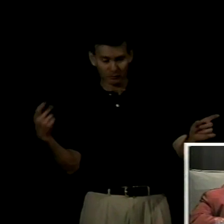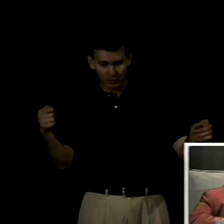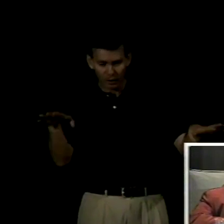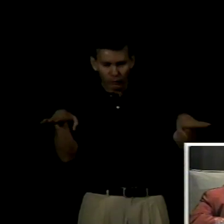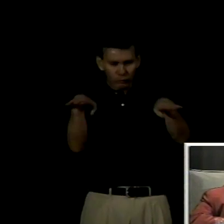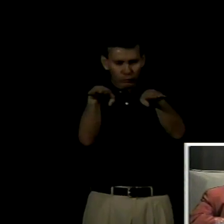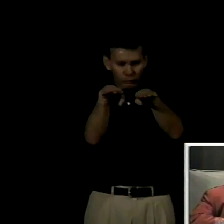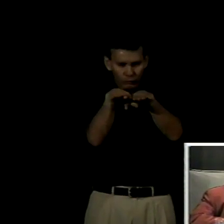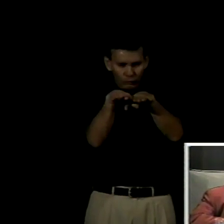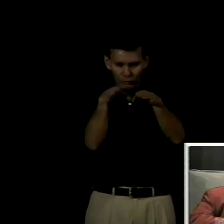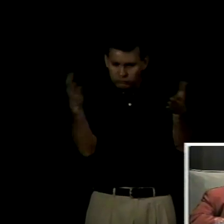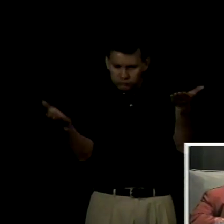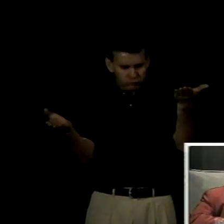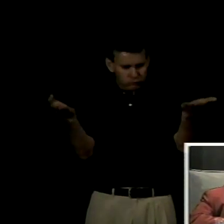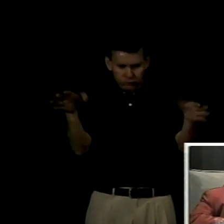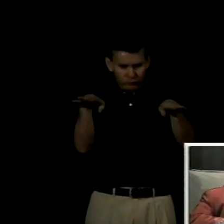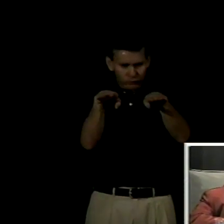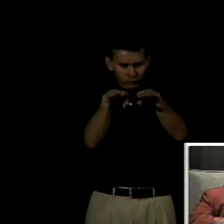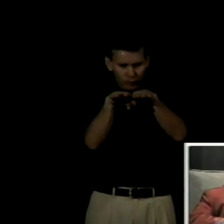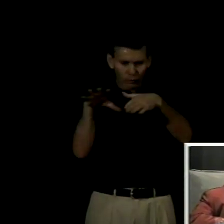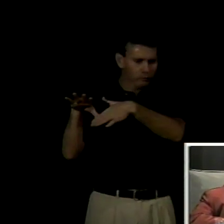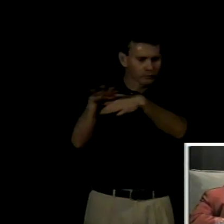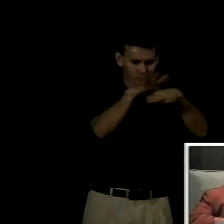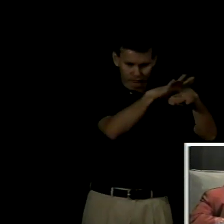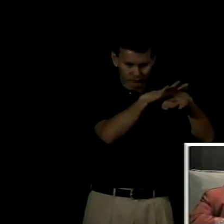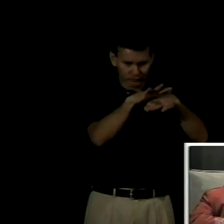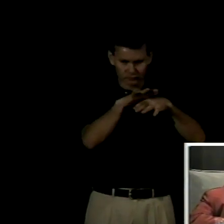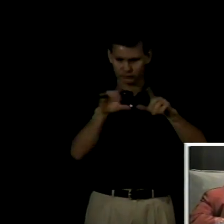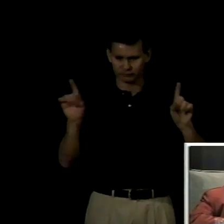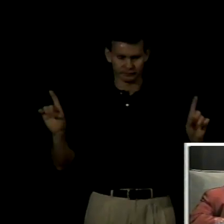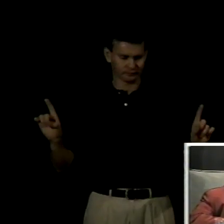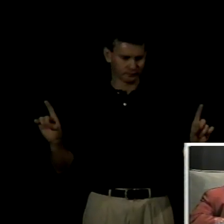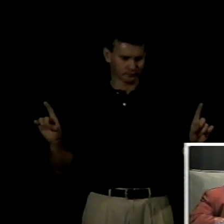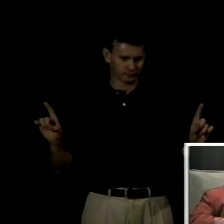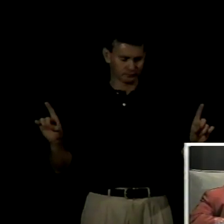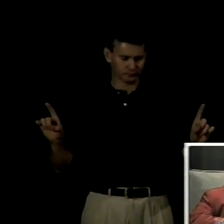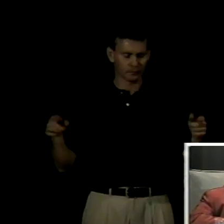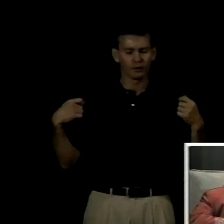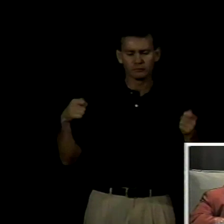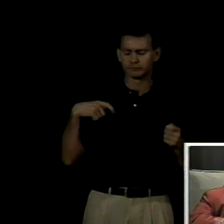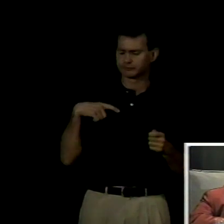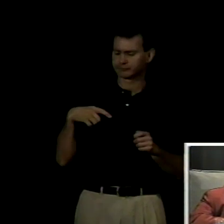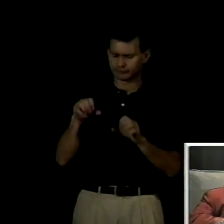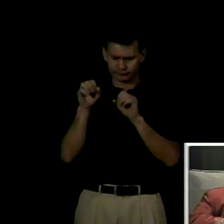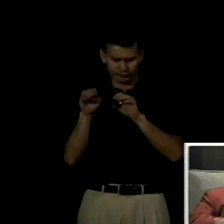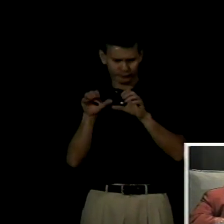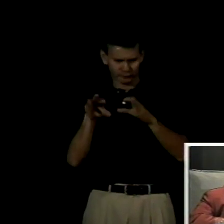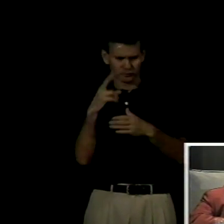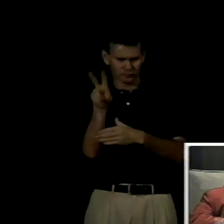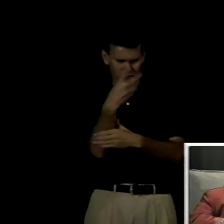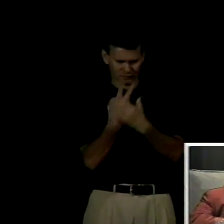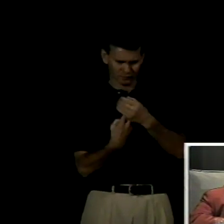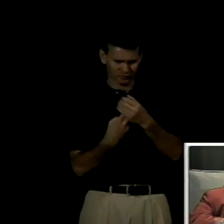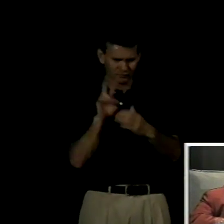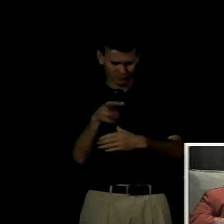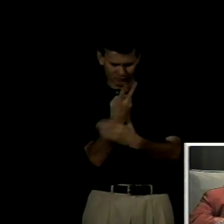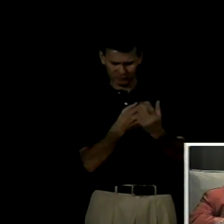en este sentido la educación bilingüe debería ser pensada en simultaneidad en relación al trabajo con algunos de los